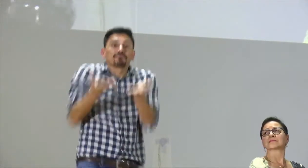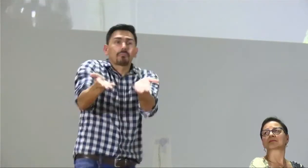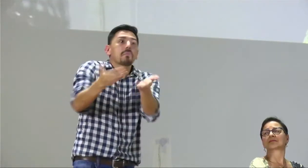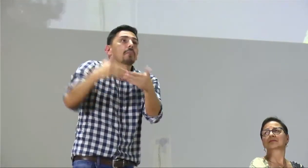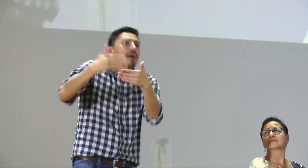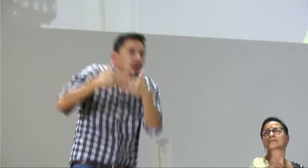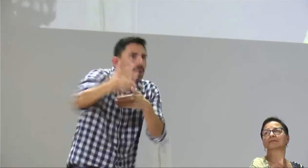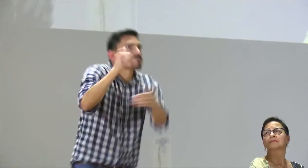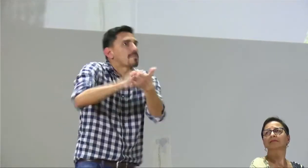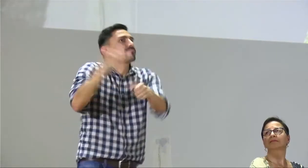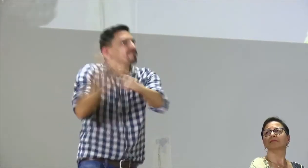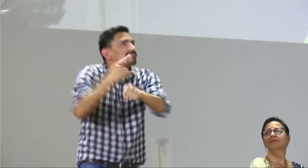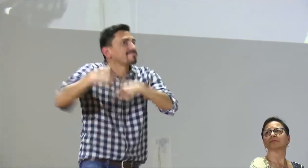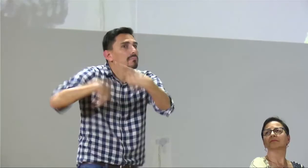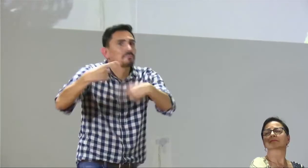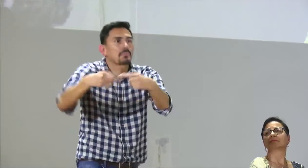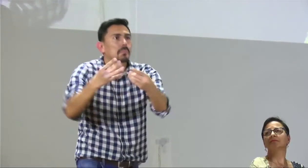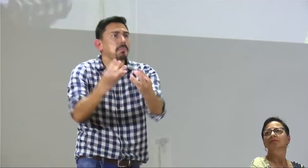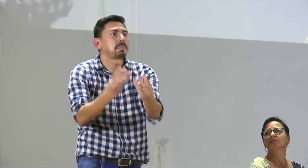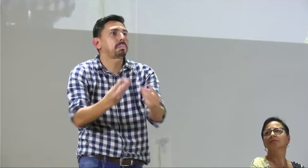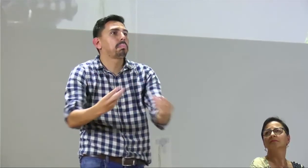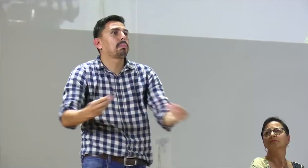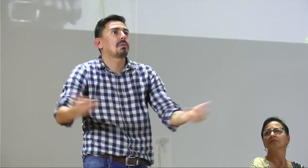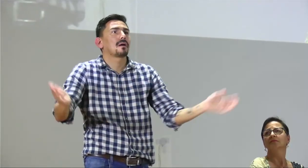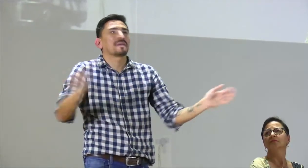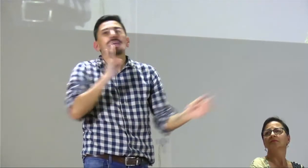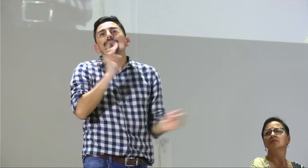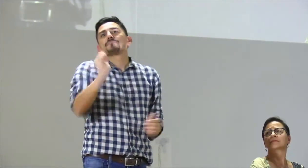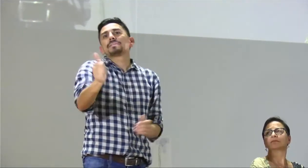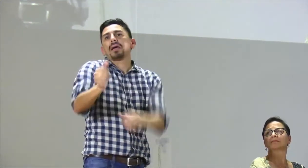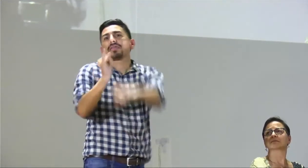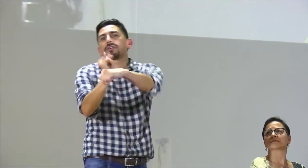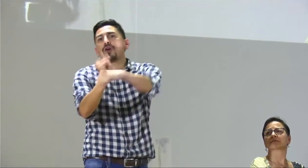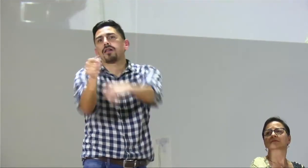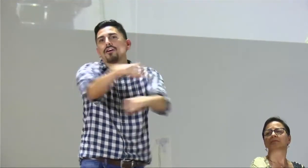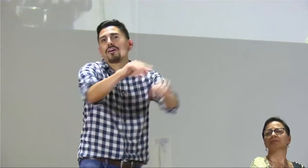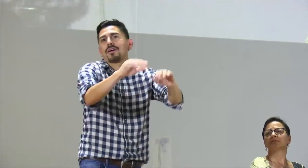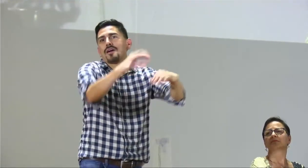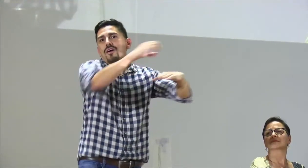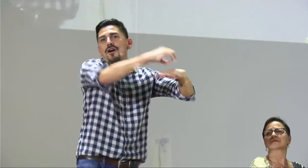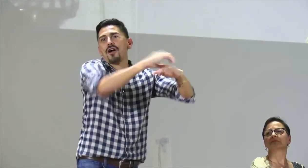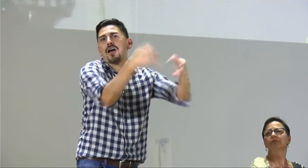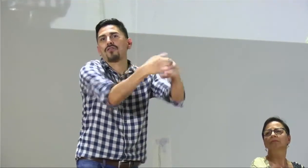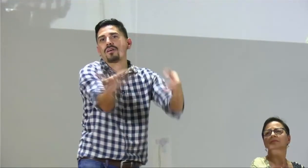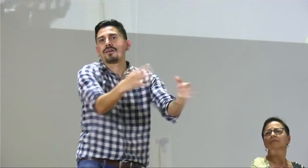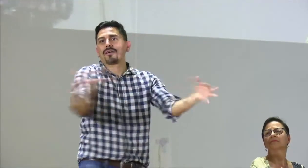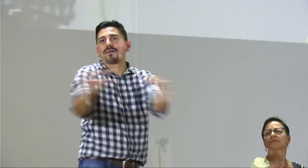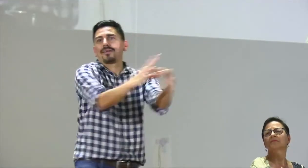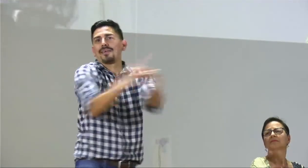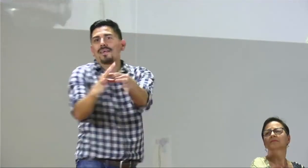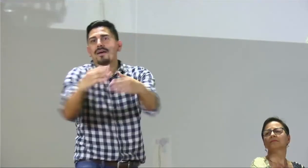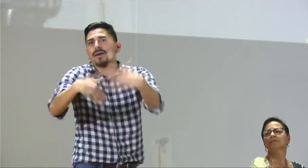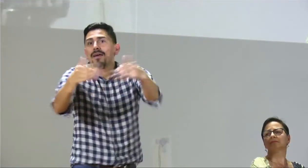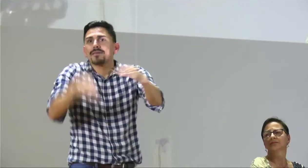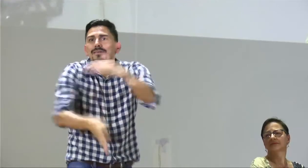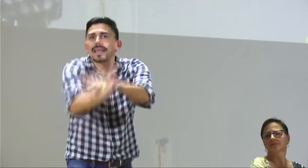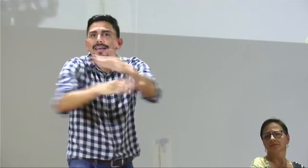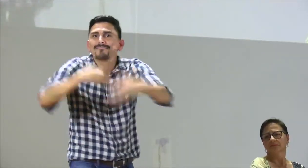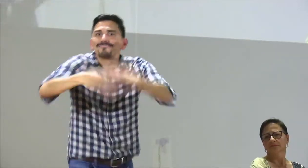ofreció algunos lo hicieron otros dejaron de hacerlo entonces es como autonomía de cada una de las instituciones si puede